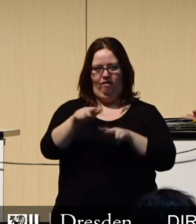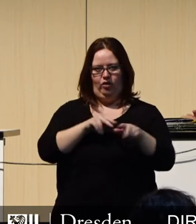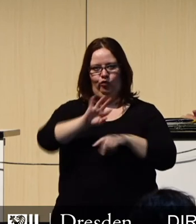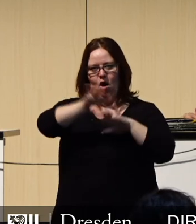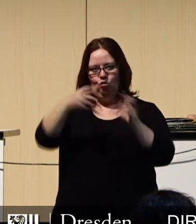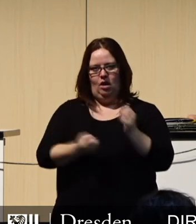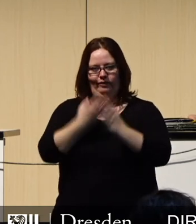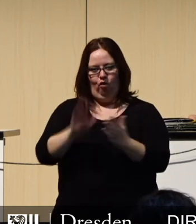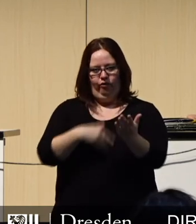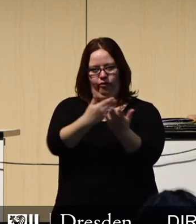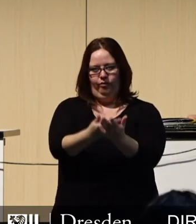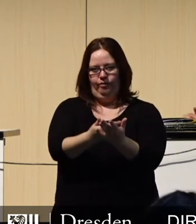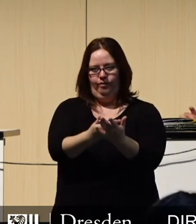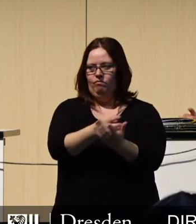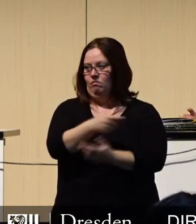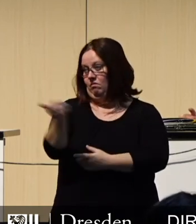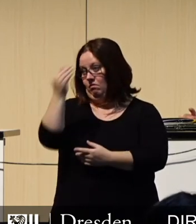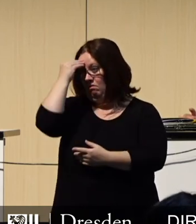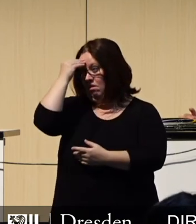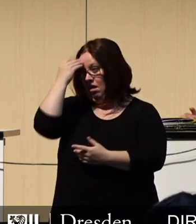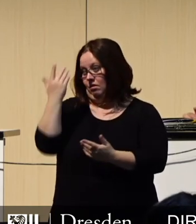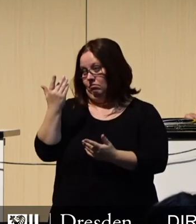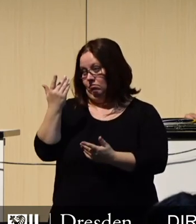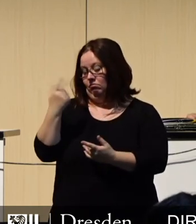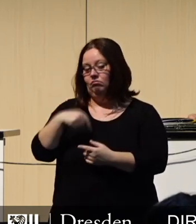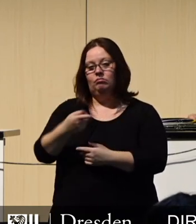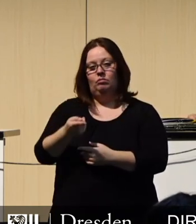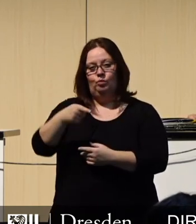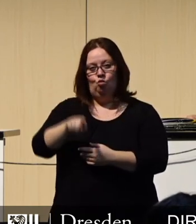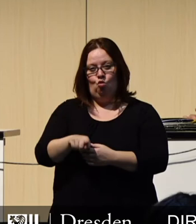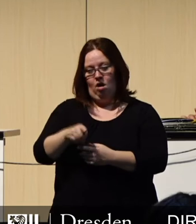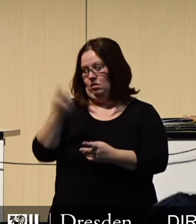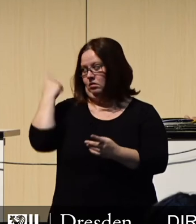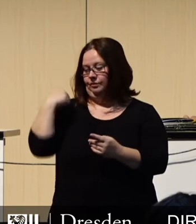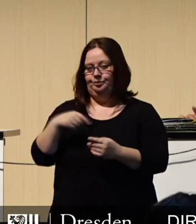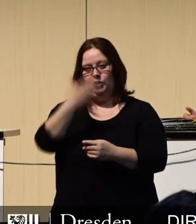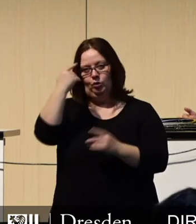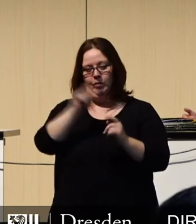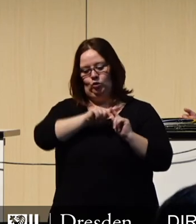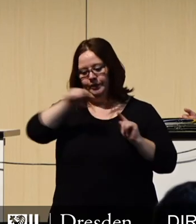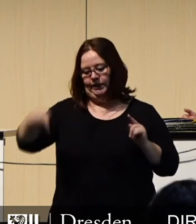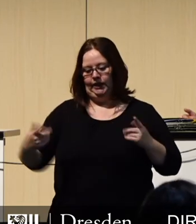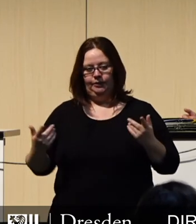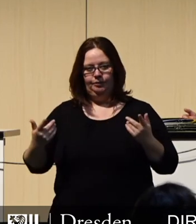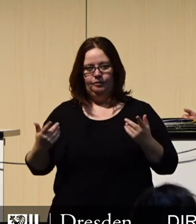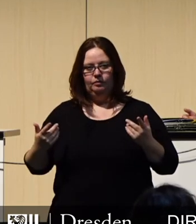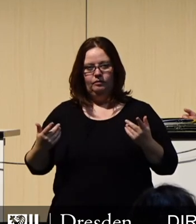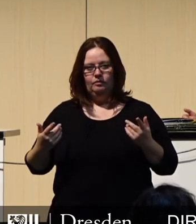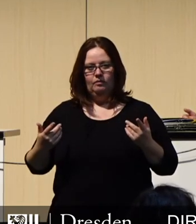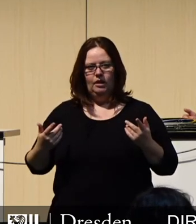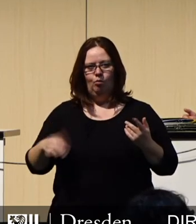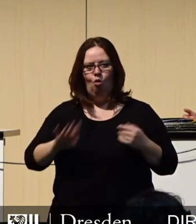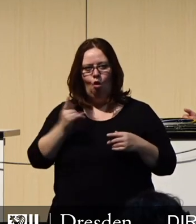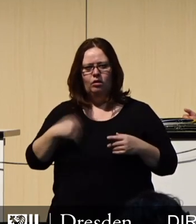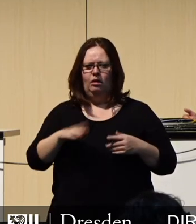Haushaltsentwurf vor. Sie werden feststellen, dass in den Monaten seit Beginn der Sommerpause die Sogenfalten